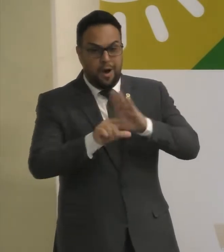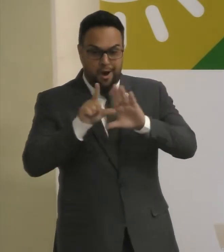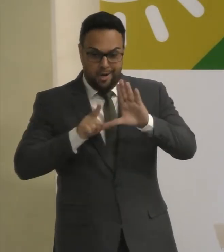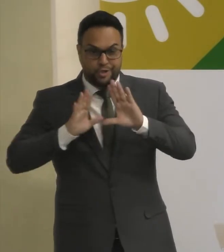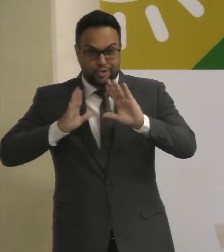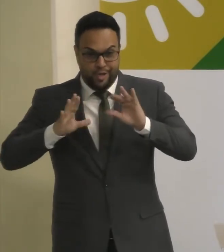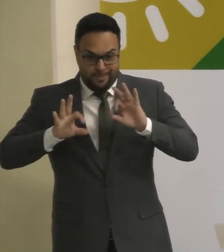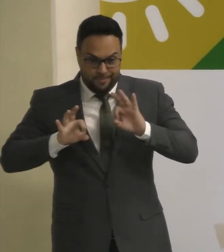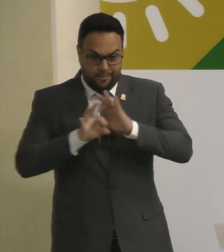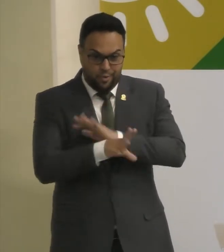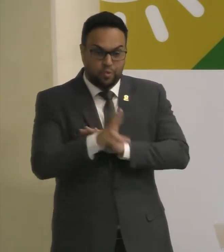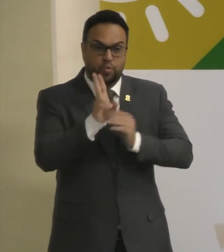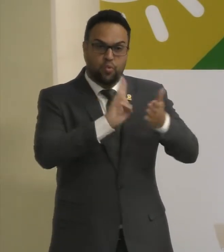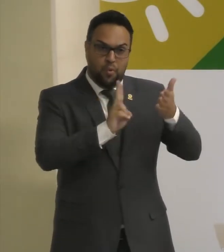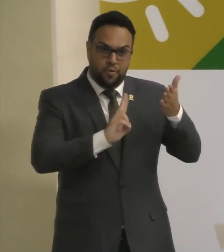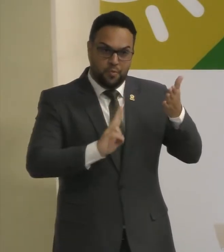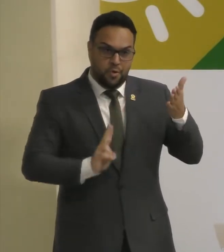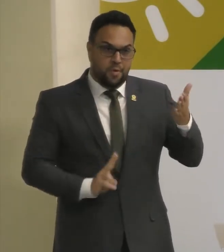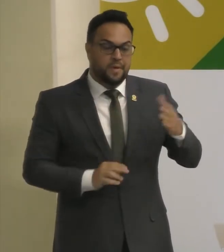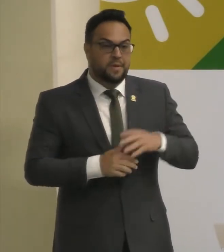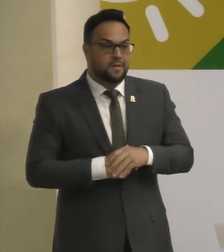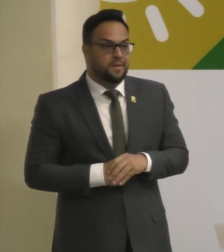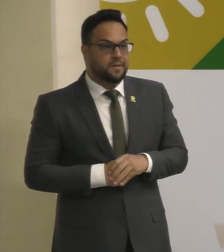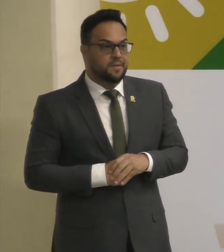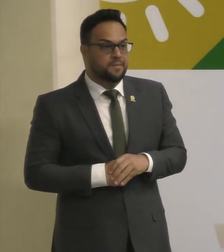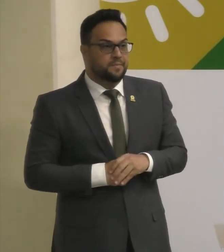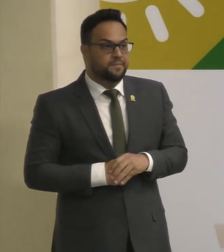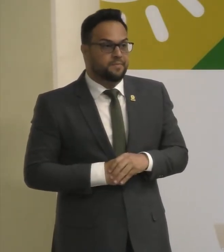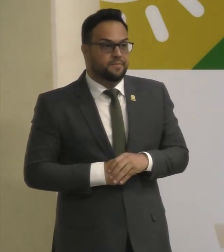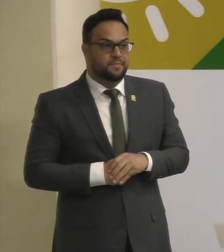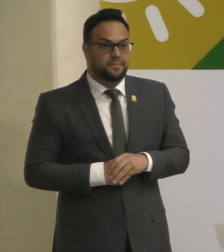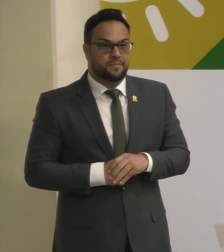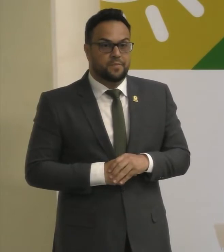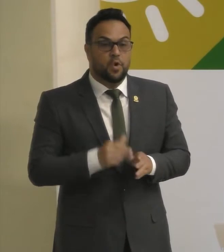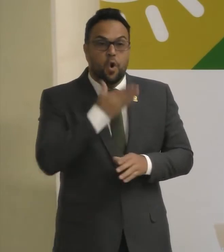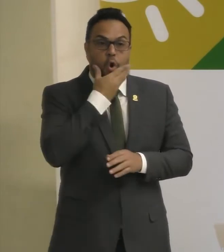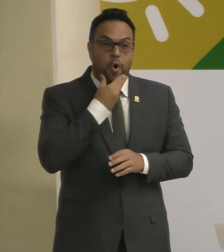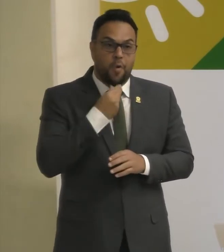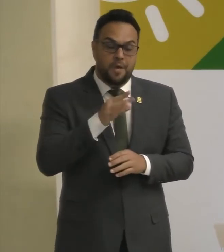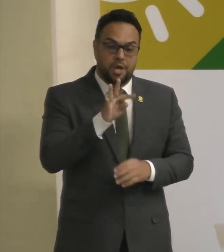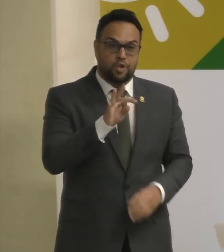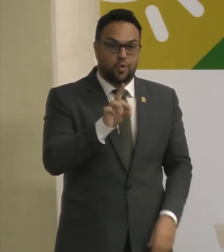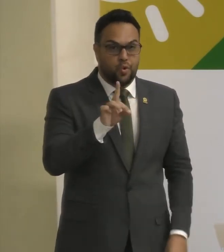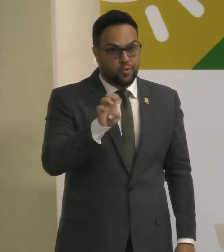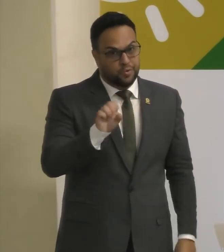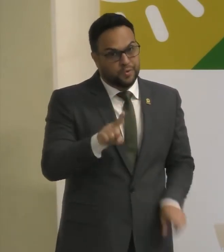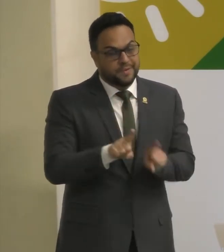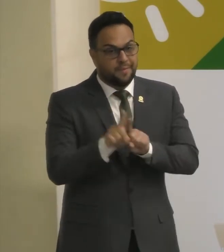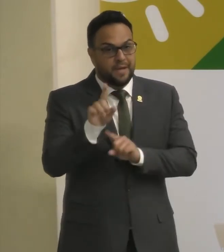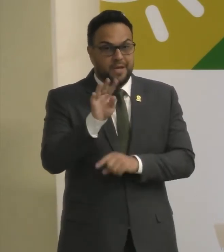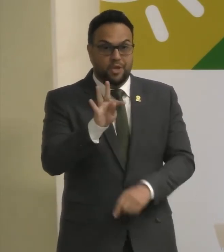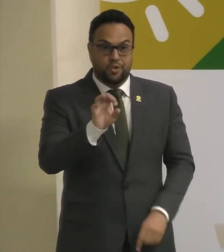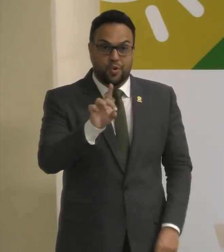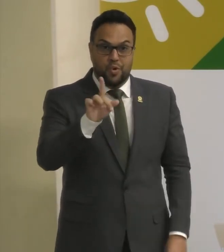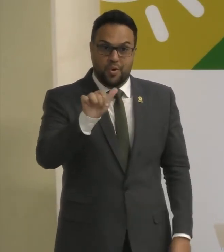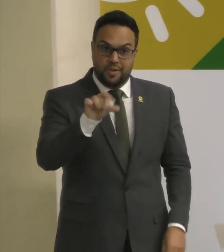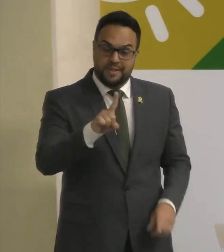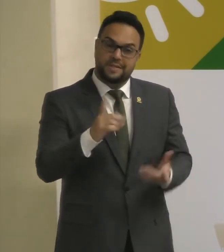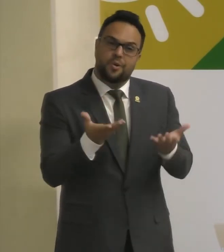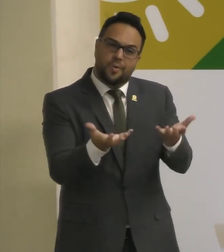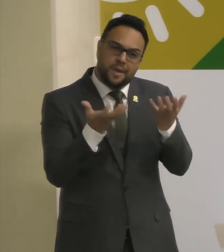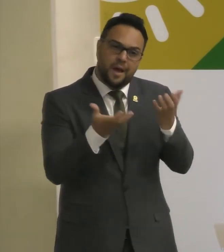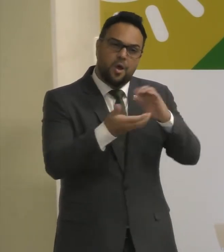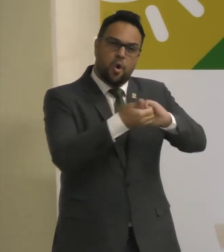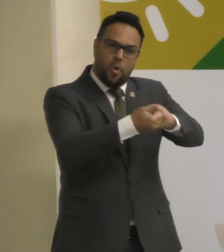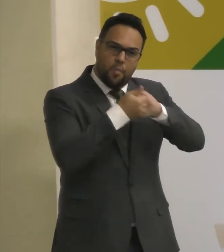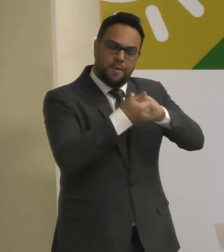todos Eu queria Todos e todas Eu queria aqui Cumprimentá-los